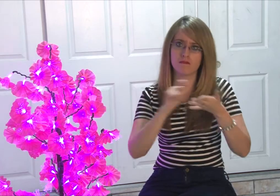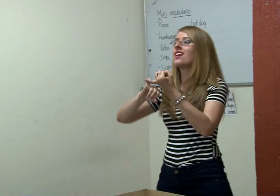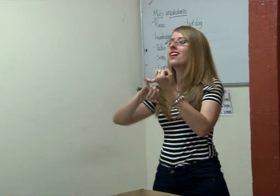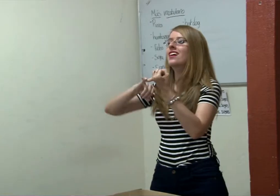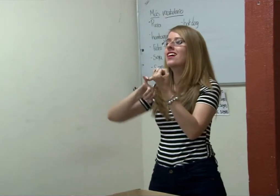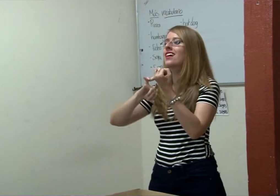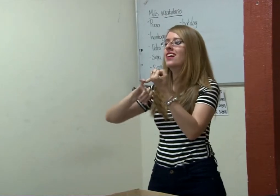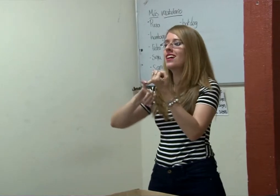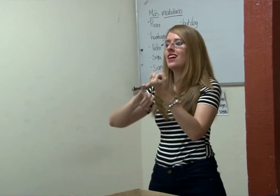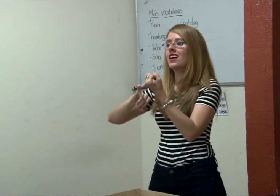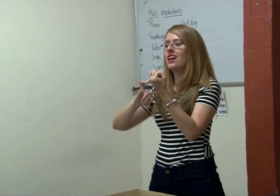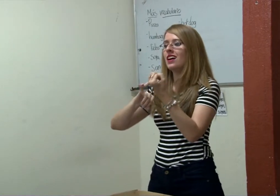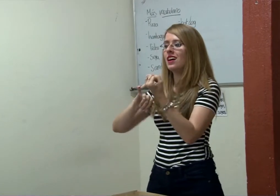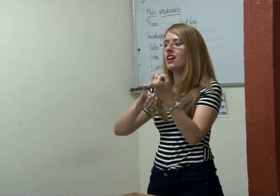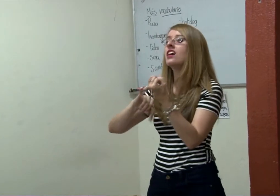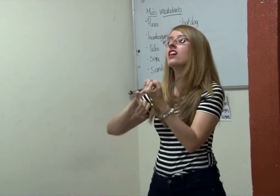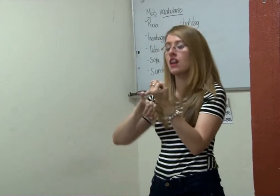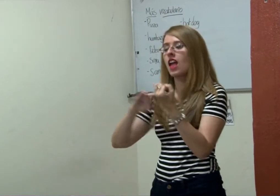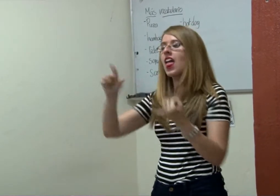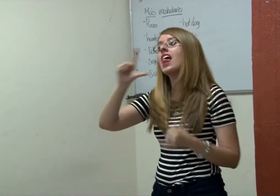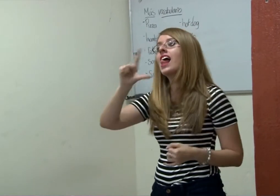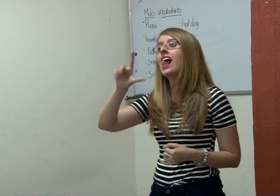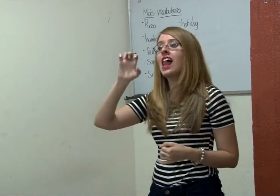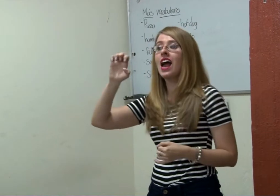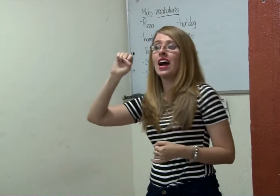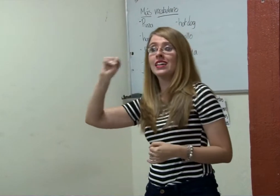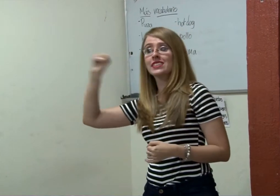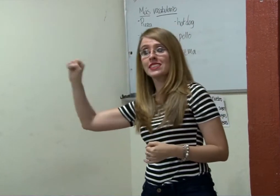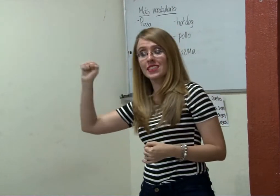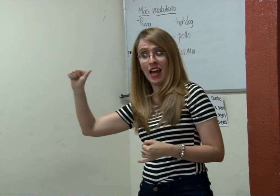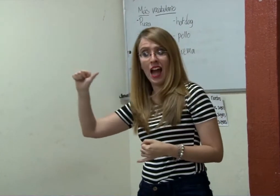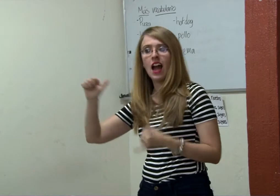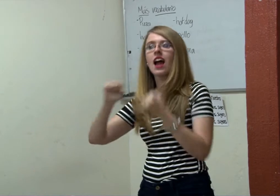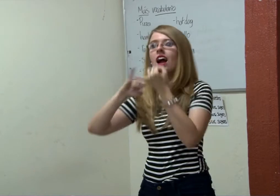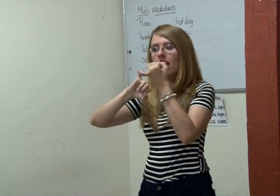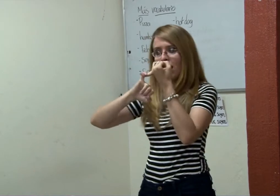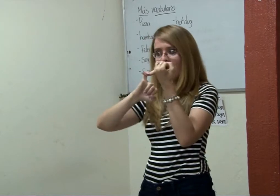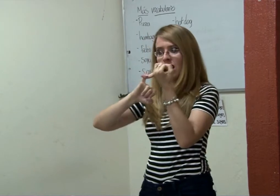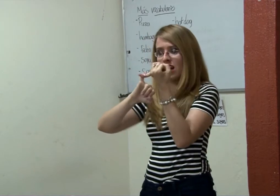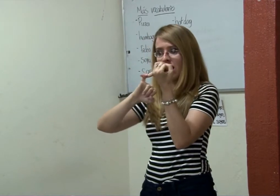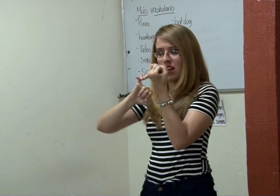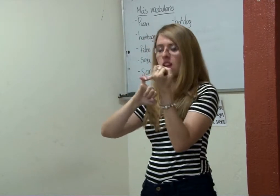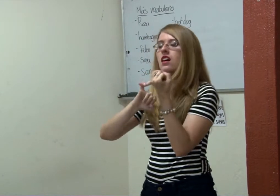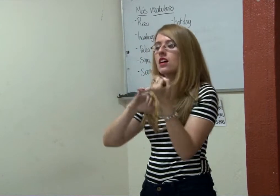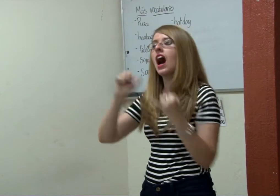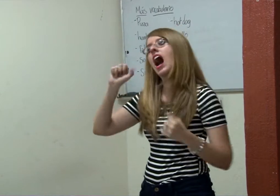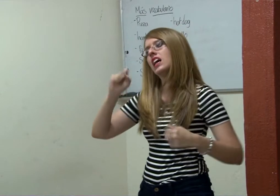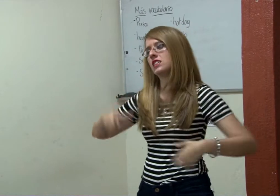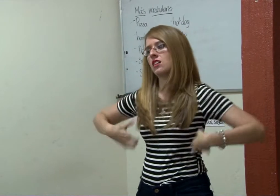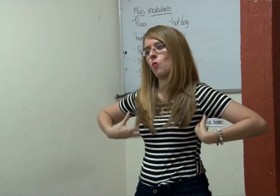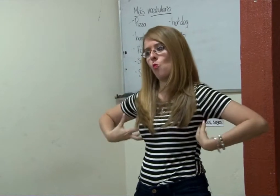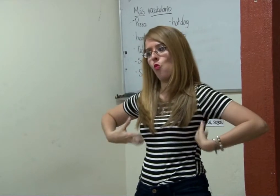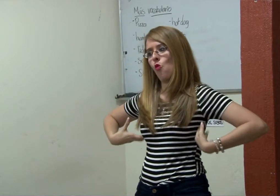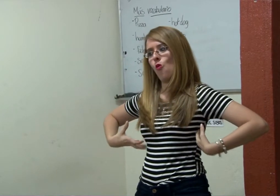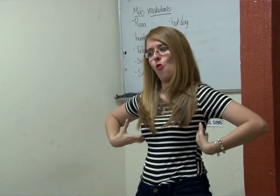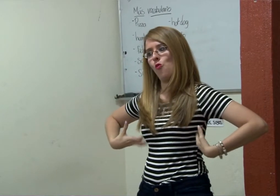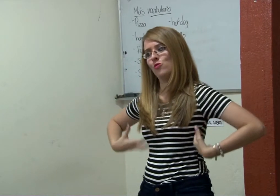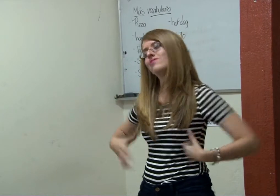les enseño a leer y escribir español, matemáticas también un poco, y son pequeños, son